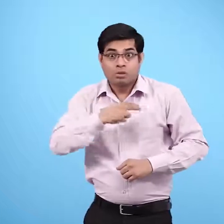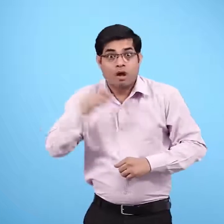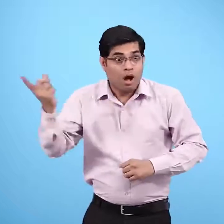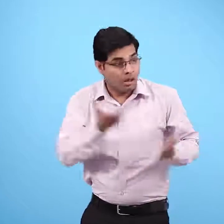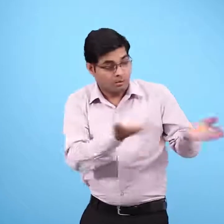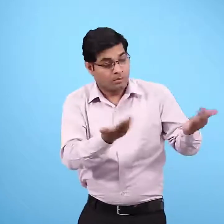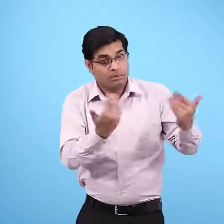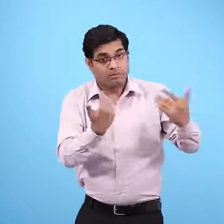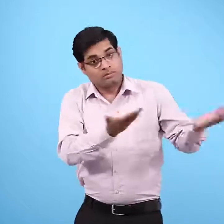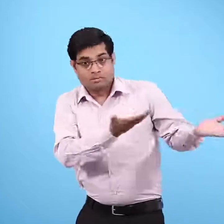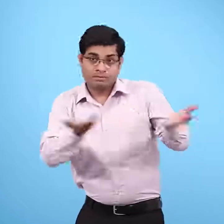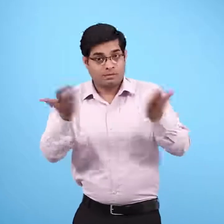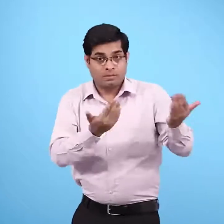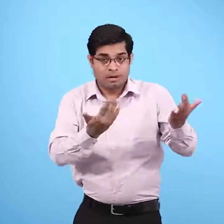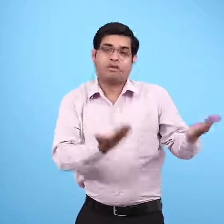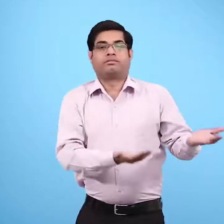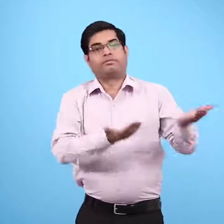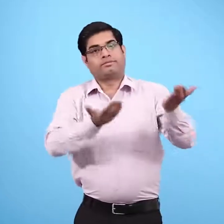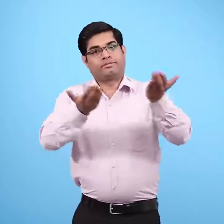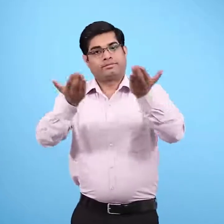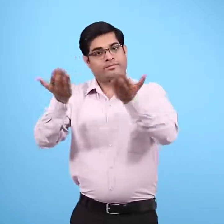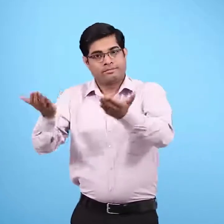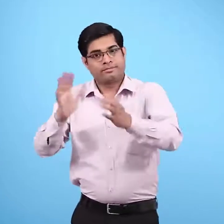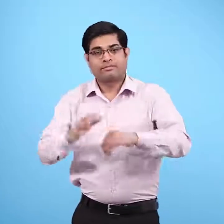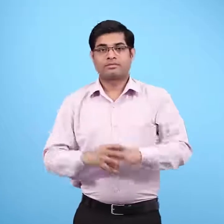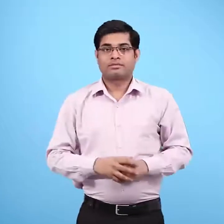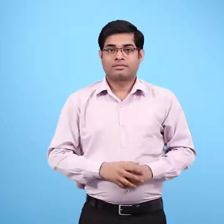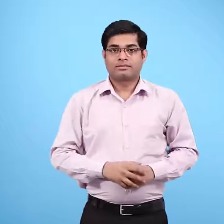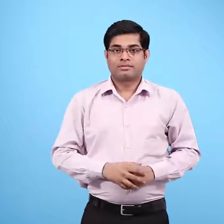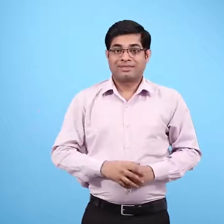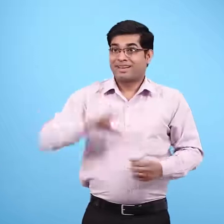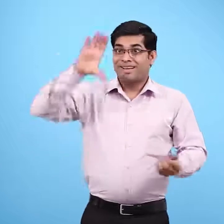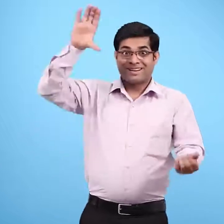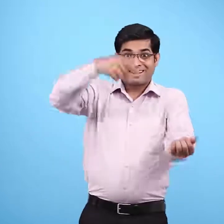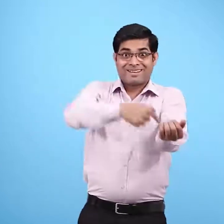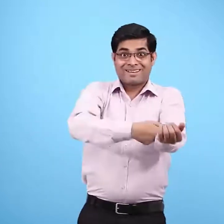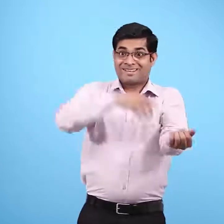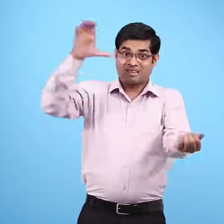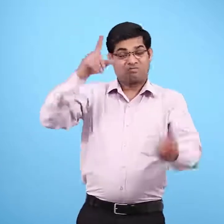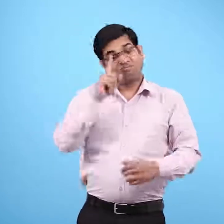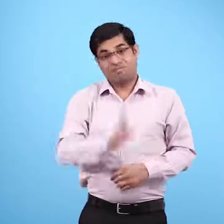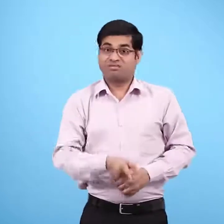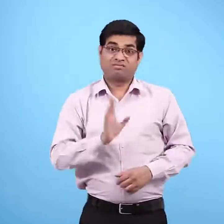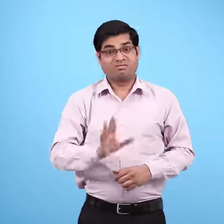डॉक्टर ने नीतू को अस्पताल में भरती होने को कहा ग्लुकोस चढ़ाने के लिए